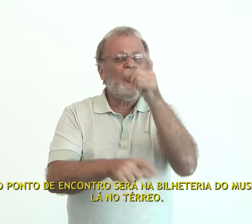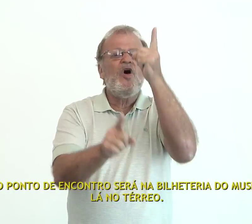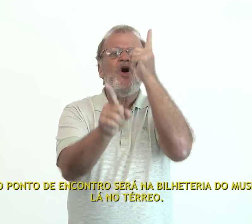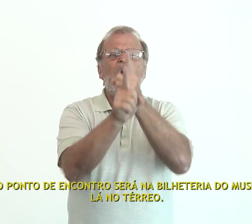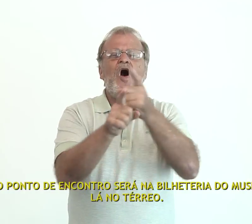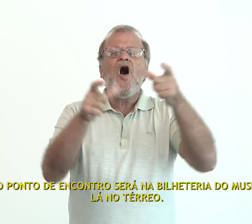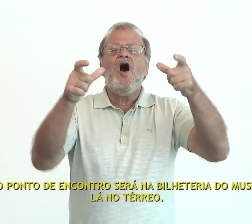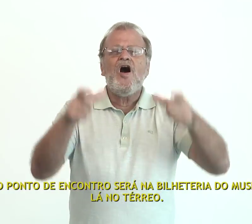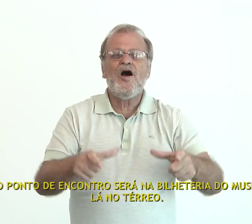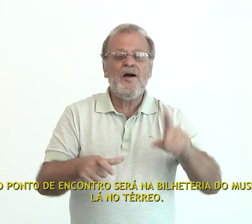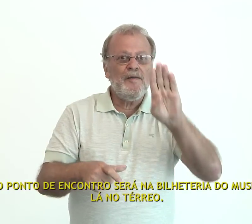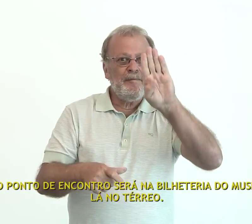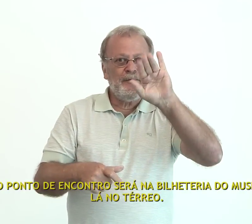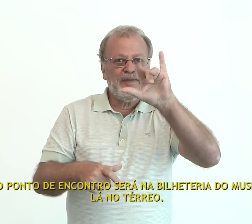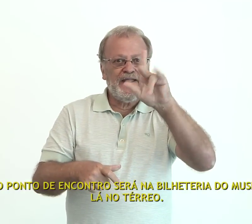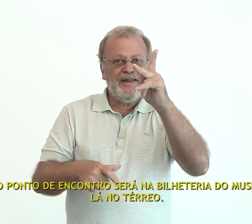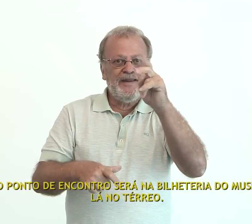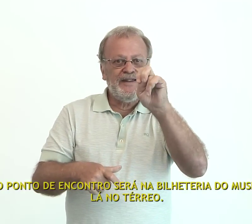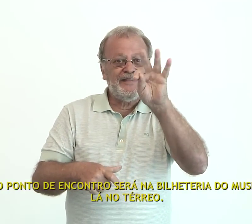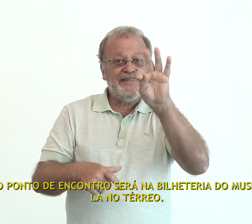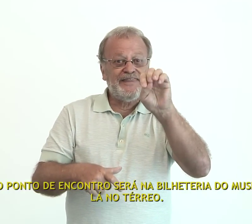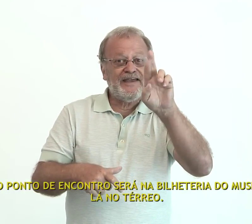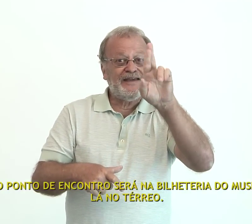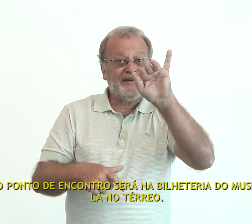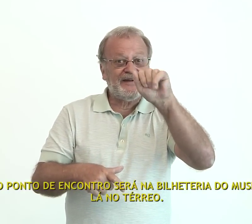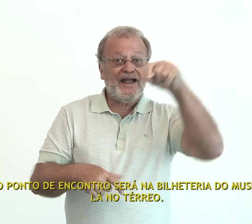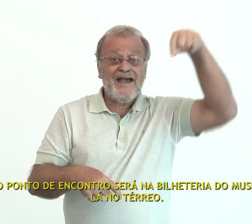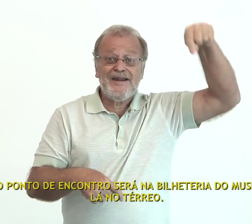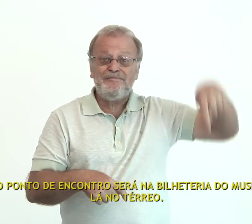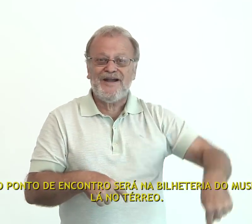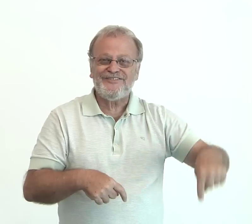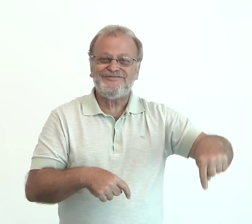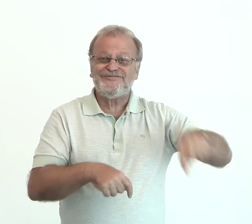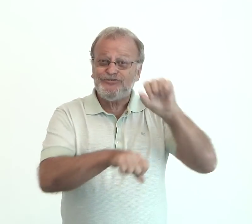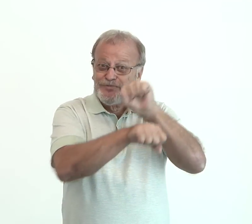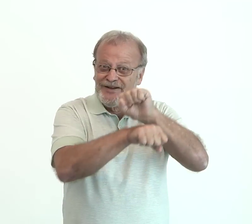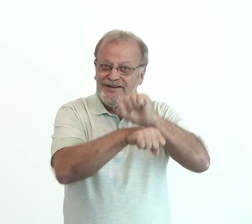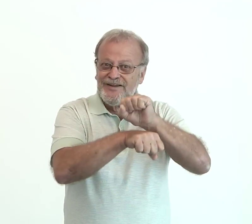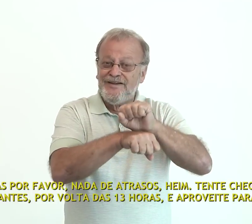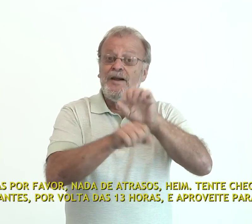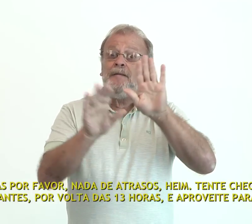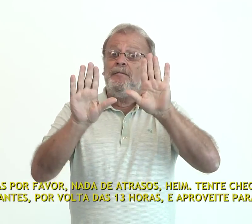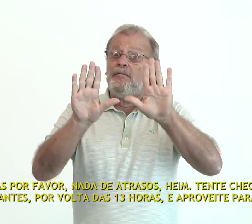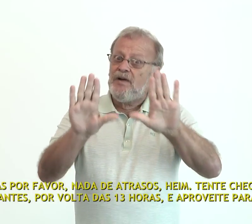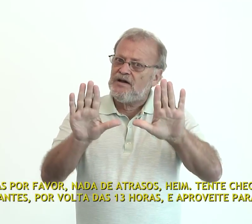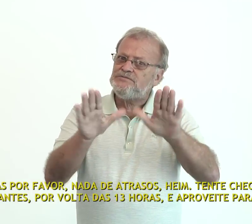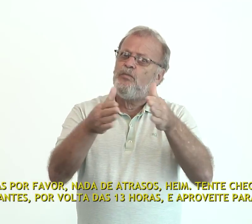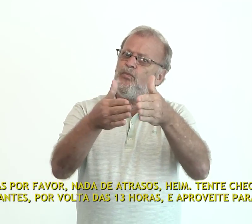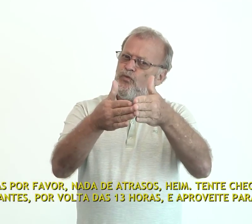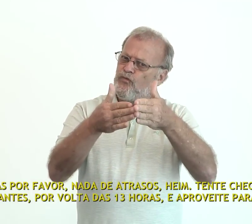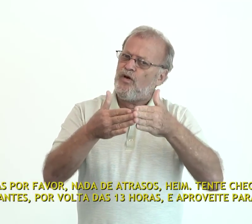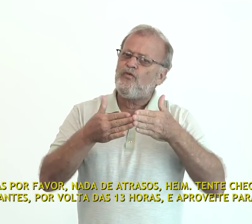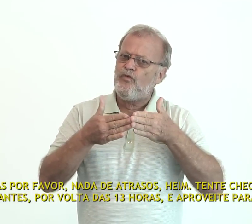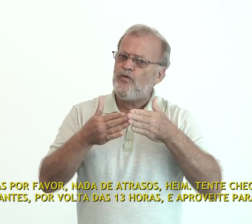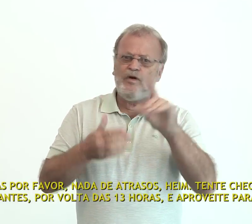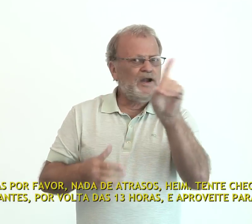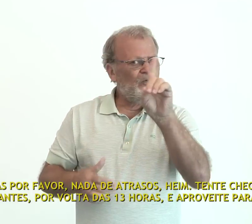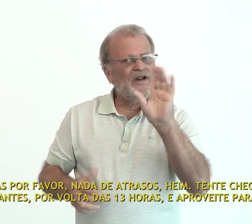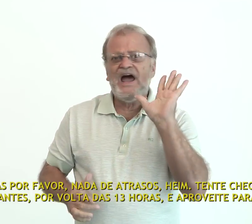encontro será na bilheteria do museu, lá no térreo. Mas, por favor, nada de atrasos, hein?